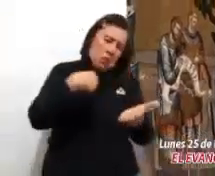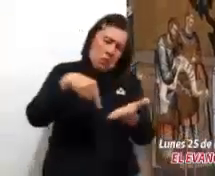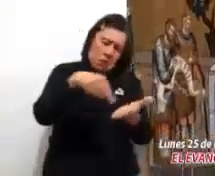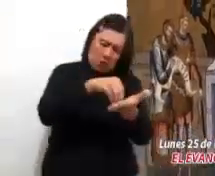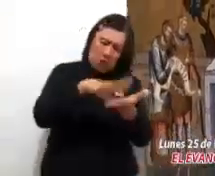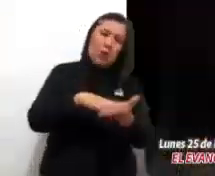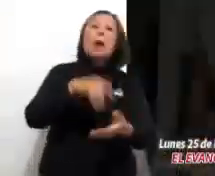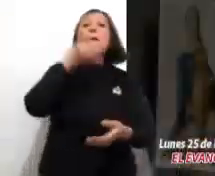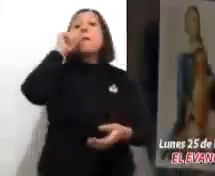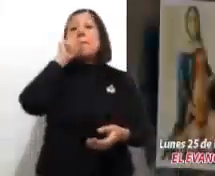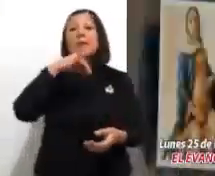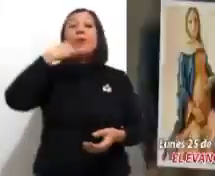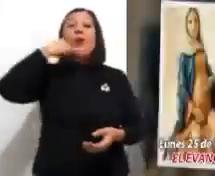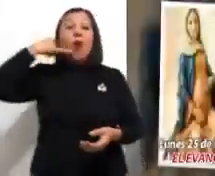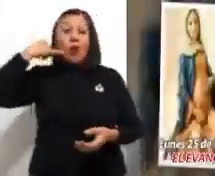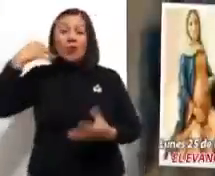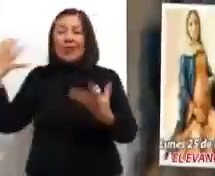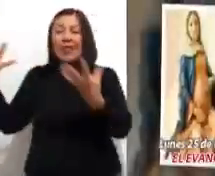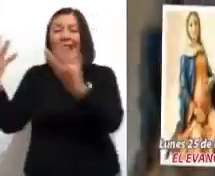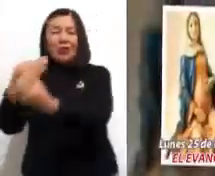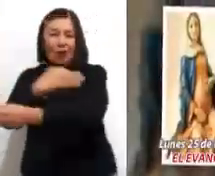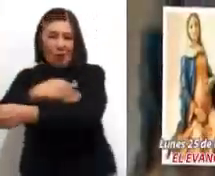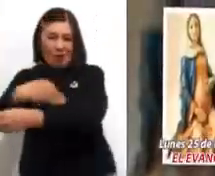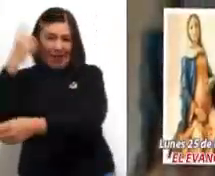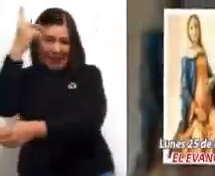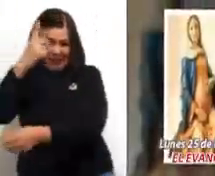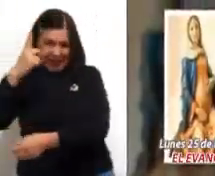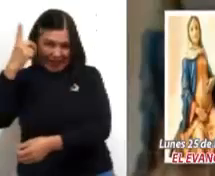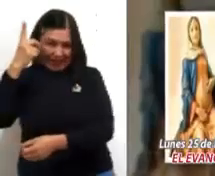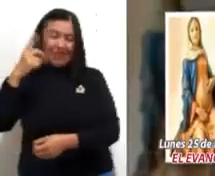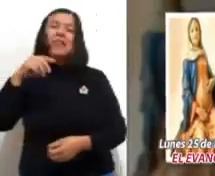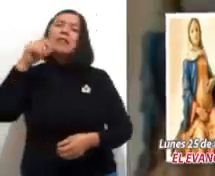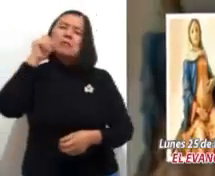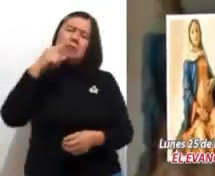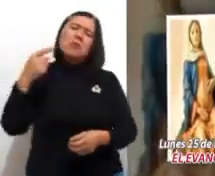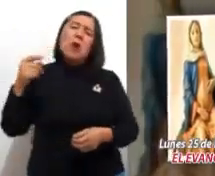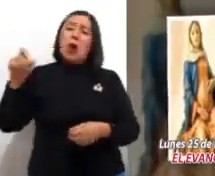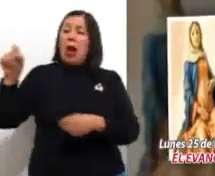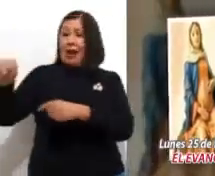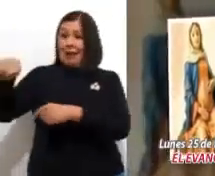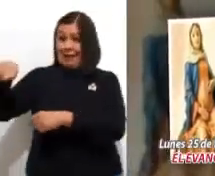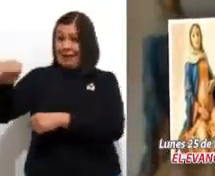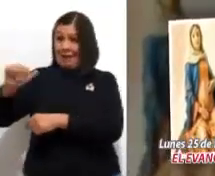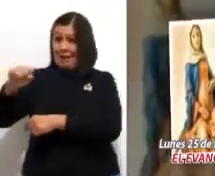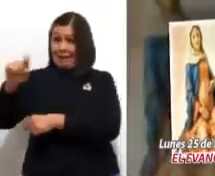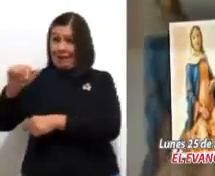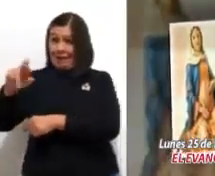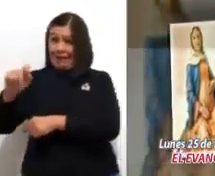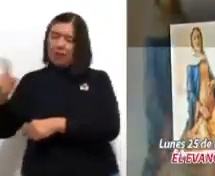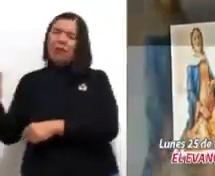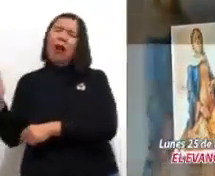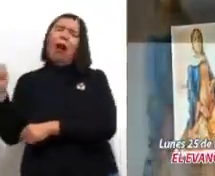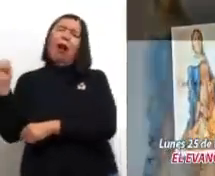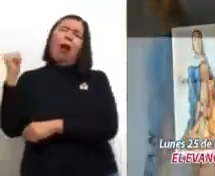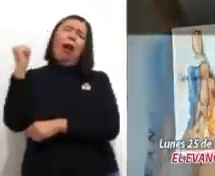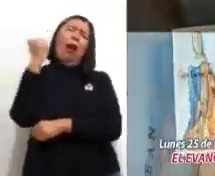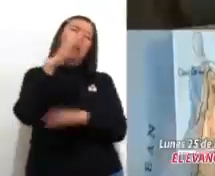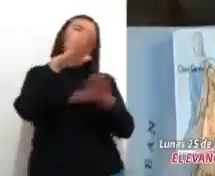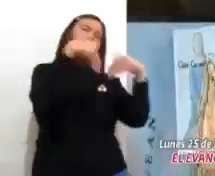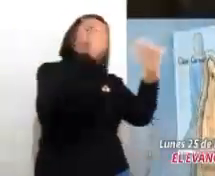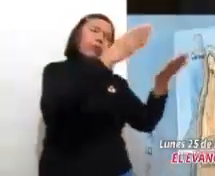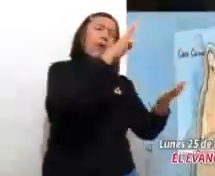Así que también José, perteneciente a la casa y familia de David, se dirigió desde la ciudad de Nazaret en Galilea